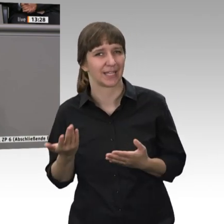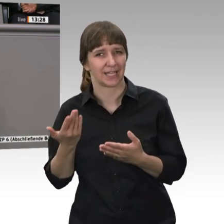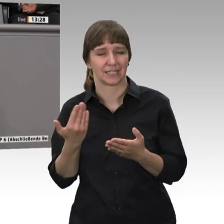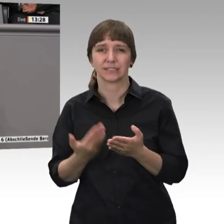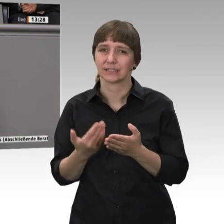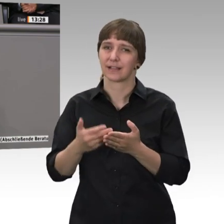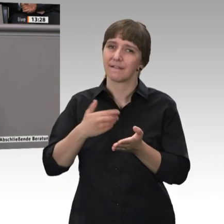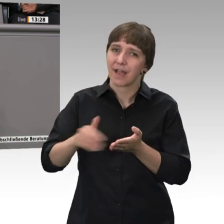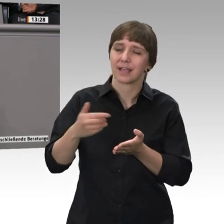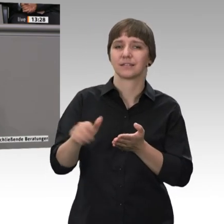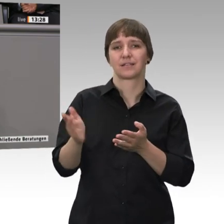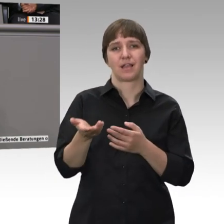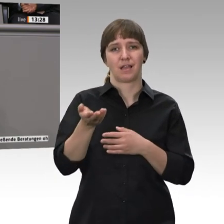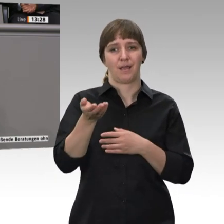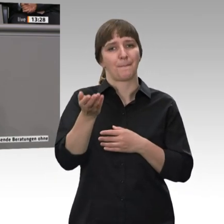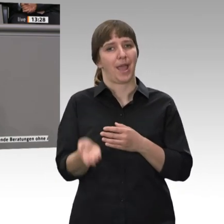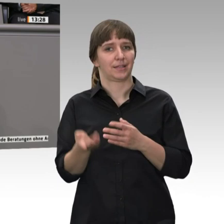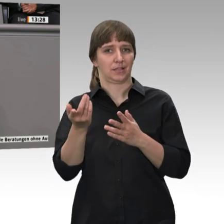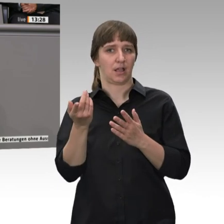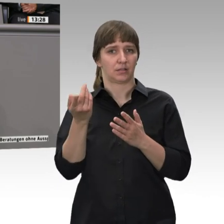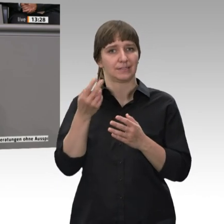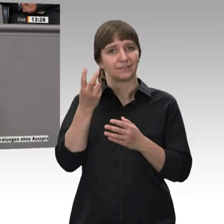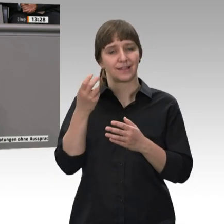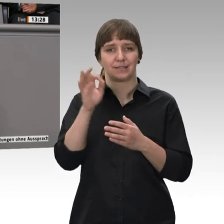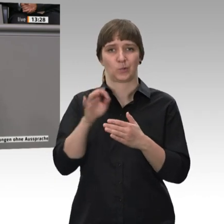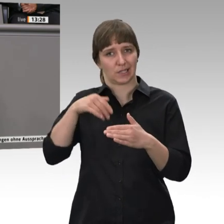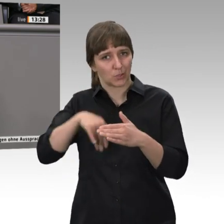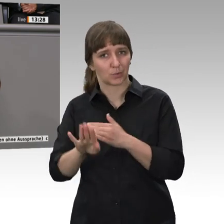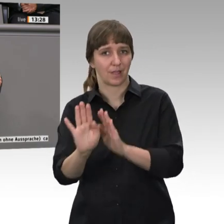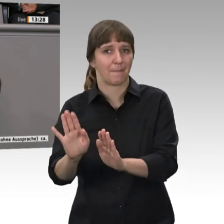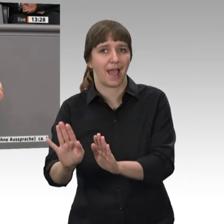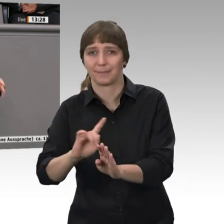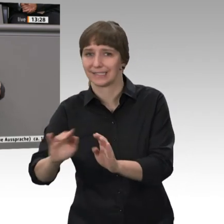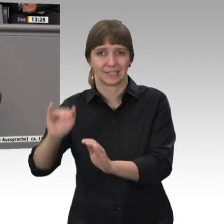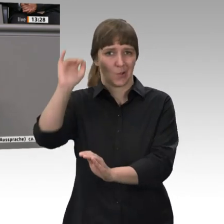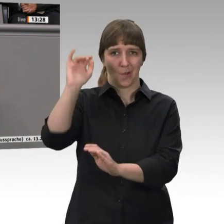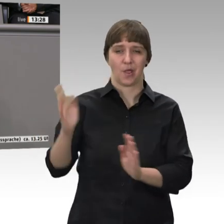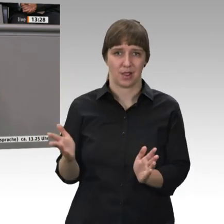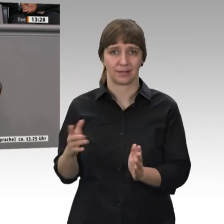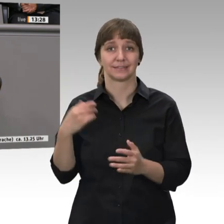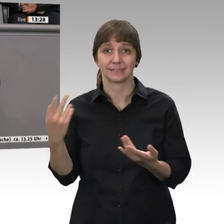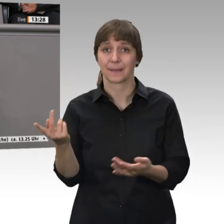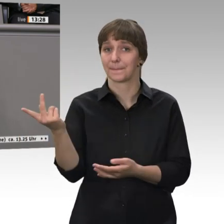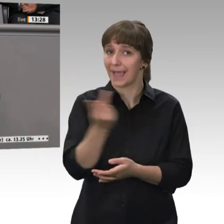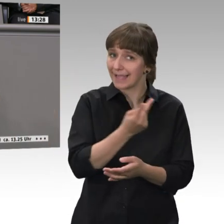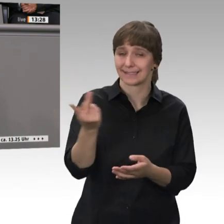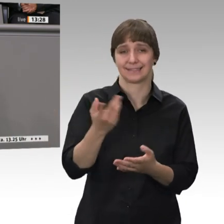Beitragssatz unter 20 Prozent hier auch mit festhalten. Hier haben beide Teile, eines die Rentner, aber